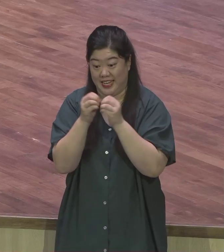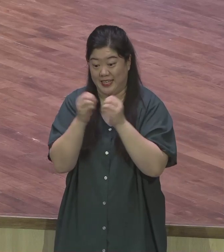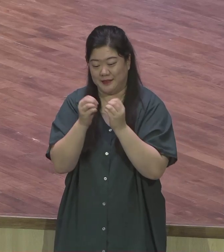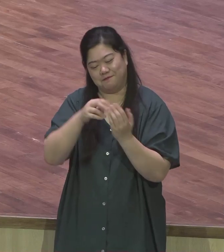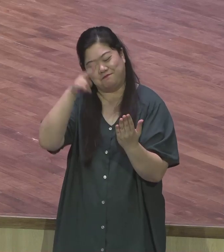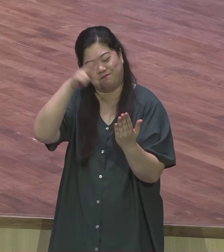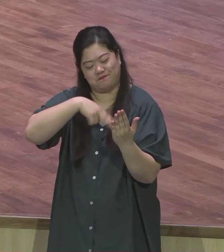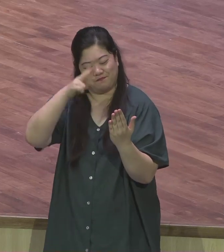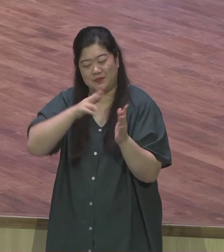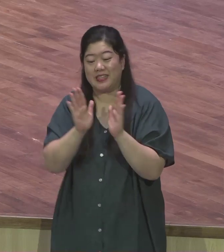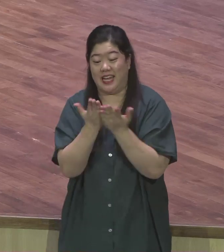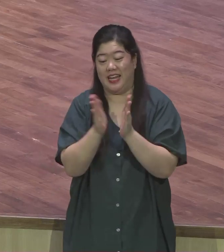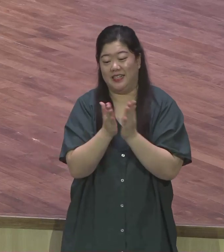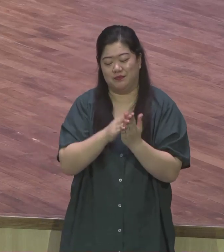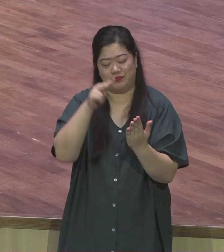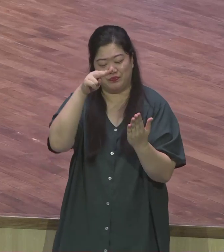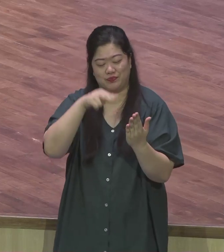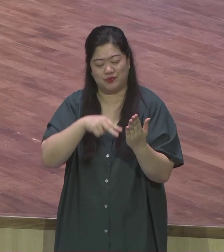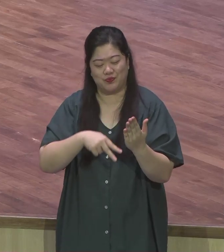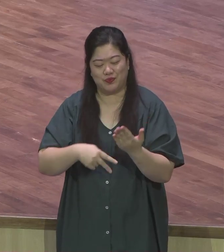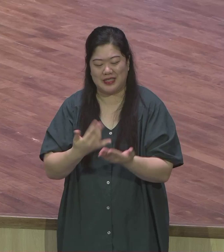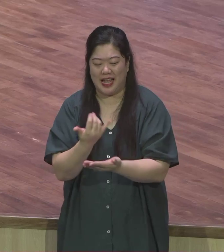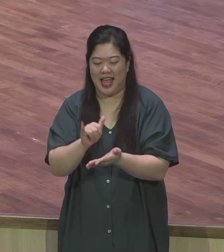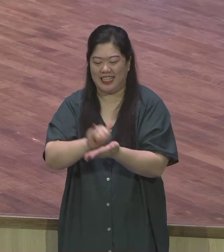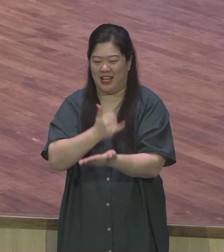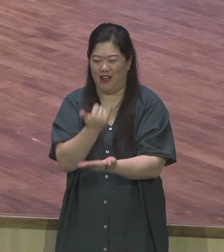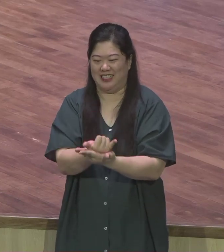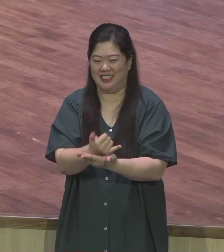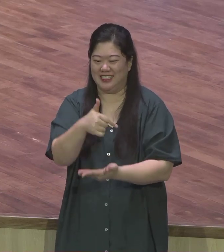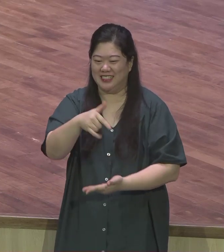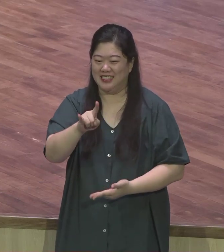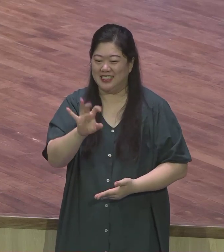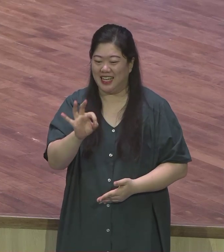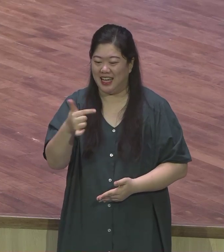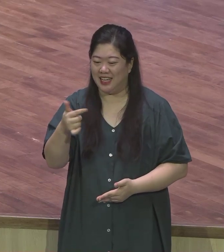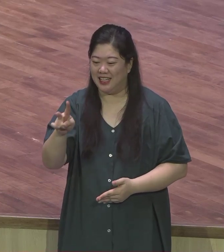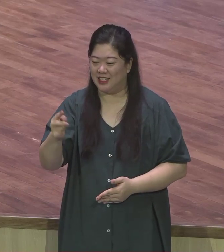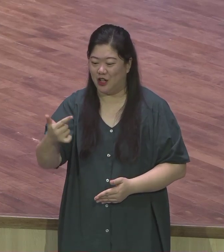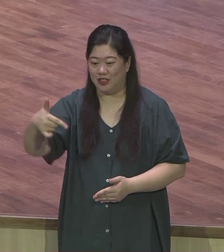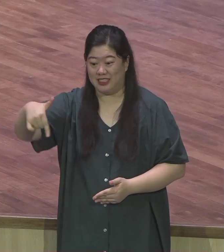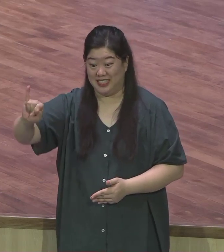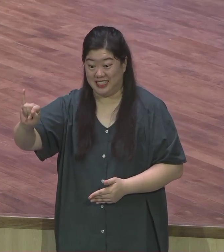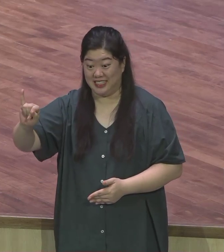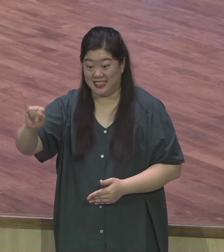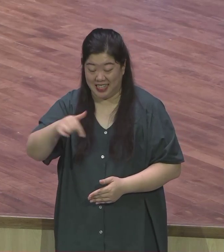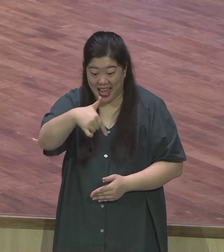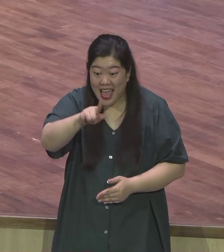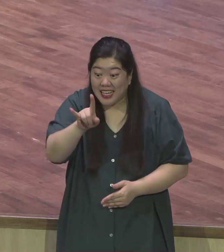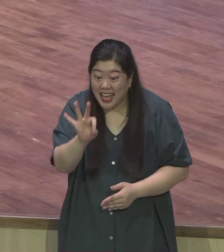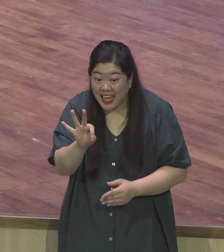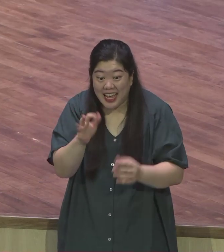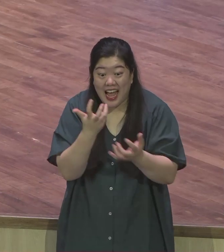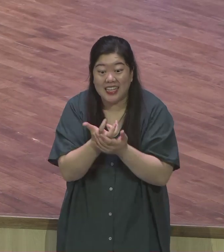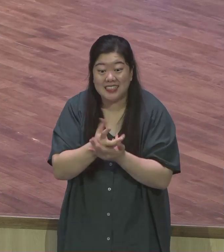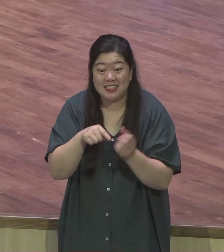갱년기를 얘기하는데 갱년기의 갱자가 여러분 갱신할 때 갱이라 그러네요 아주 그걸 몰랐습니다